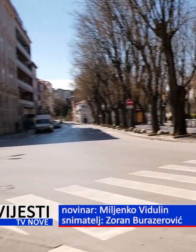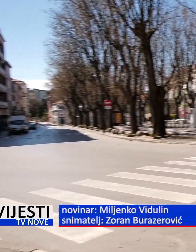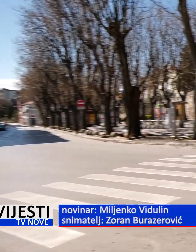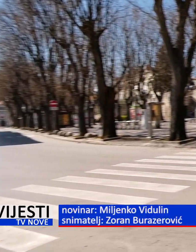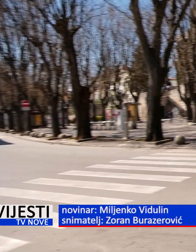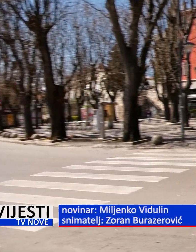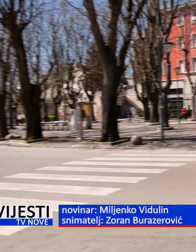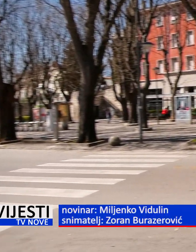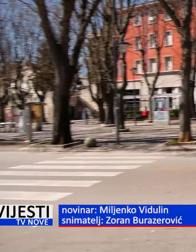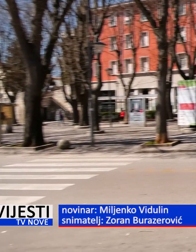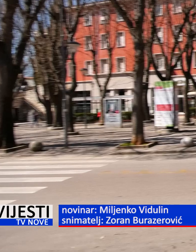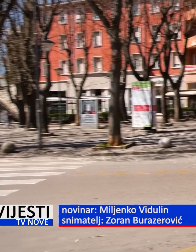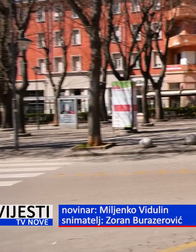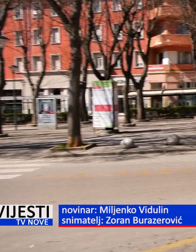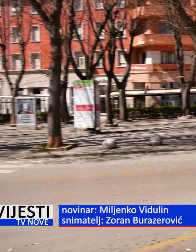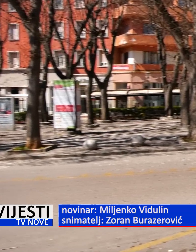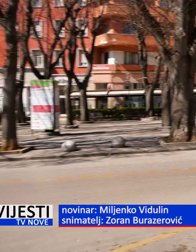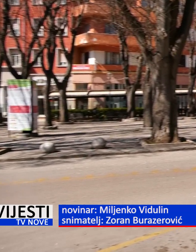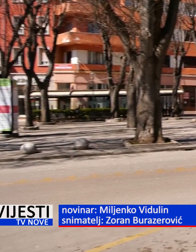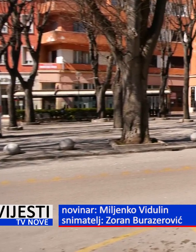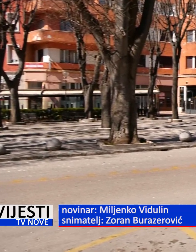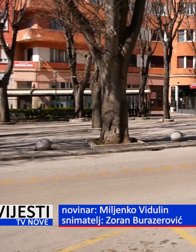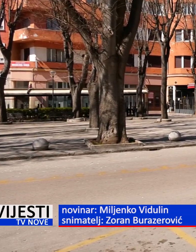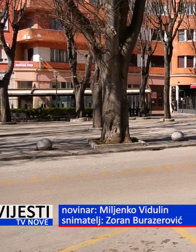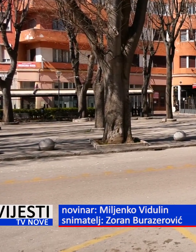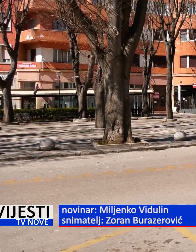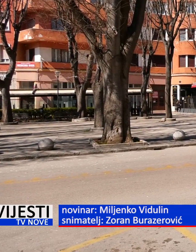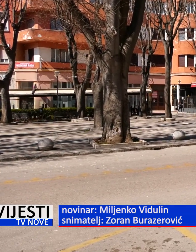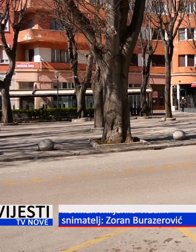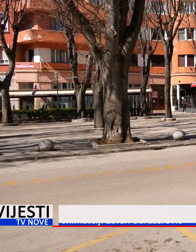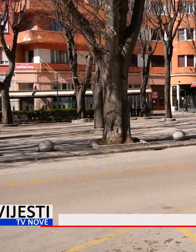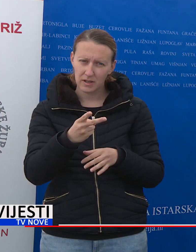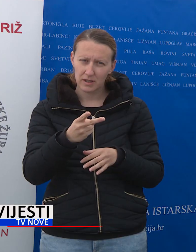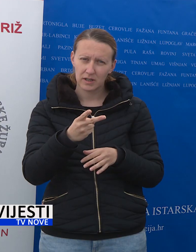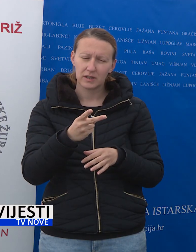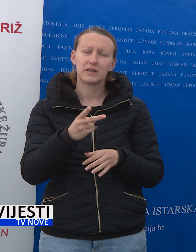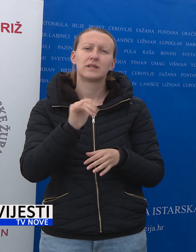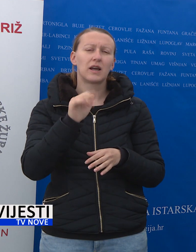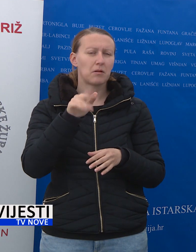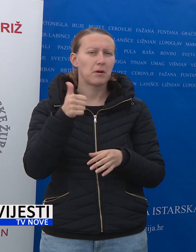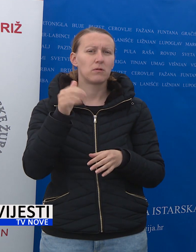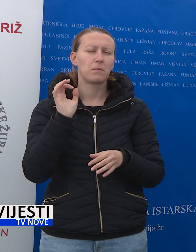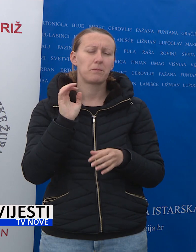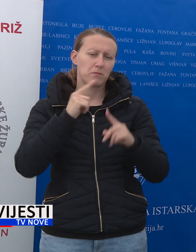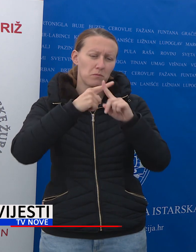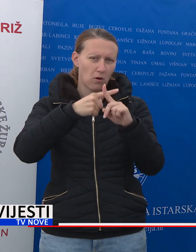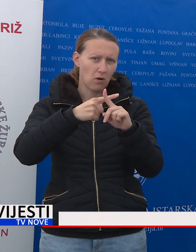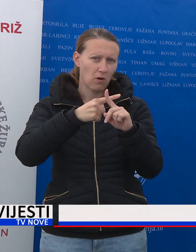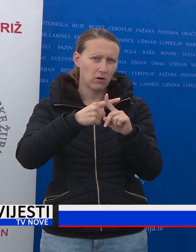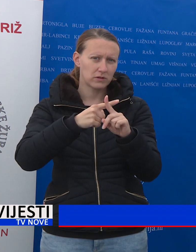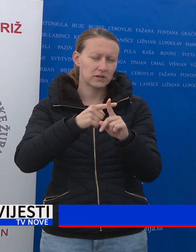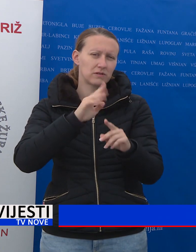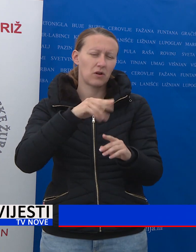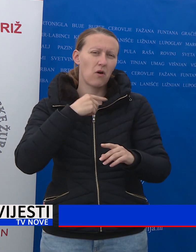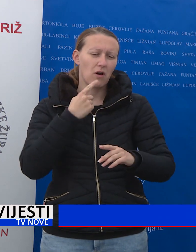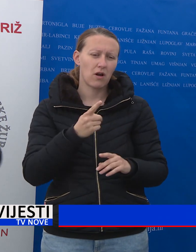Ja bi se svima zahvalio na ovim našim zajedničkim rezultatima. Vidi se da imamo jednu pozitivnu, da tako